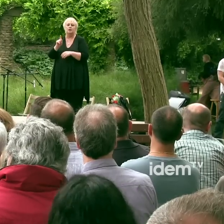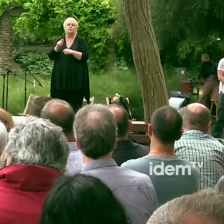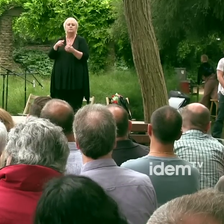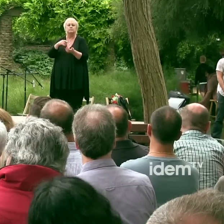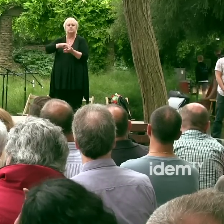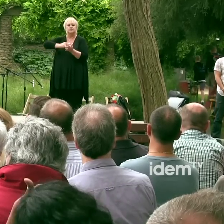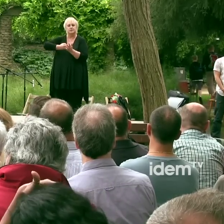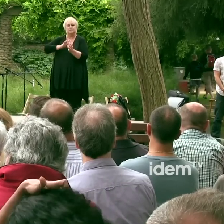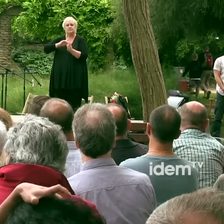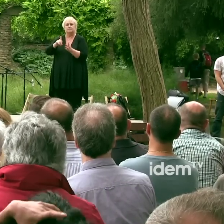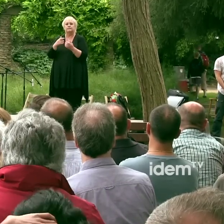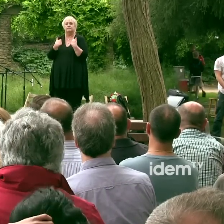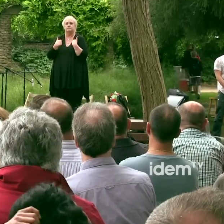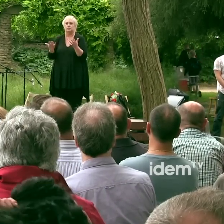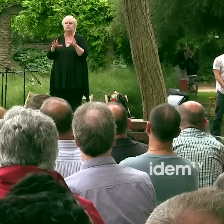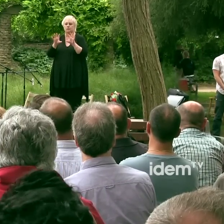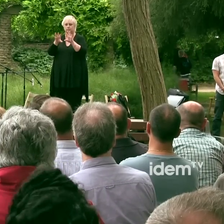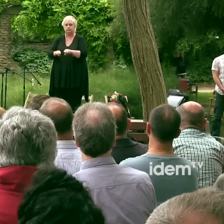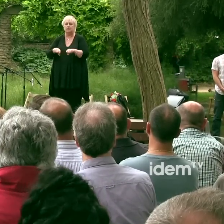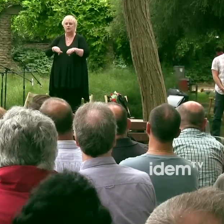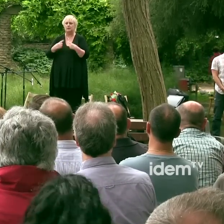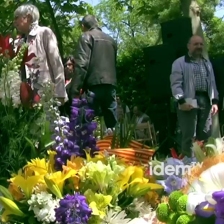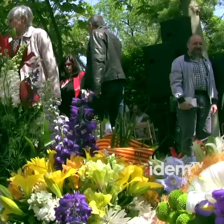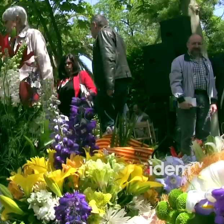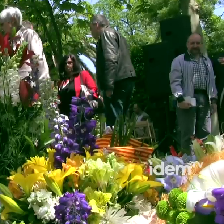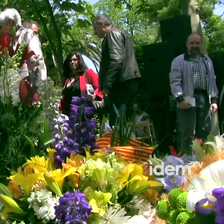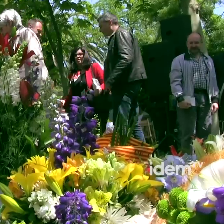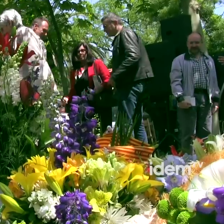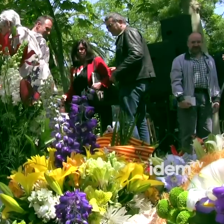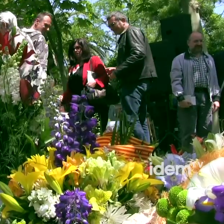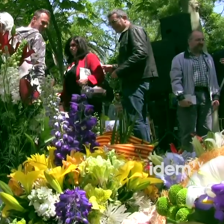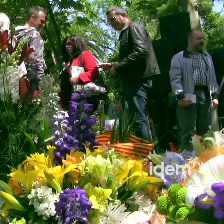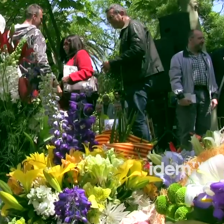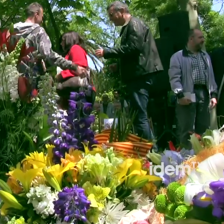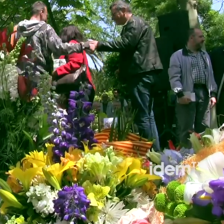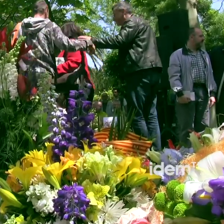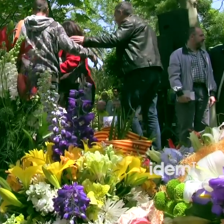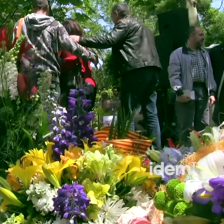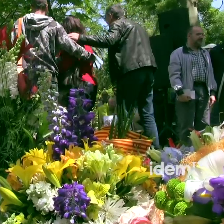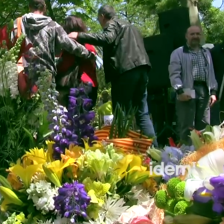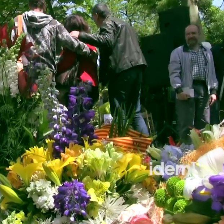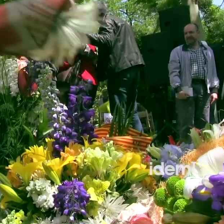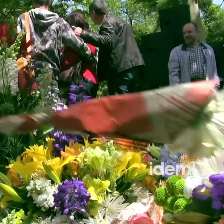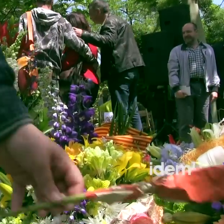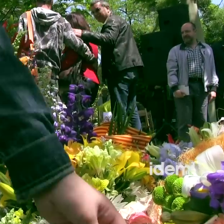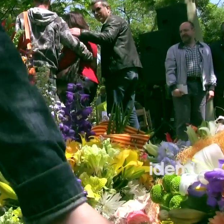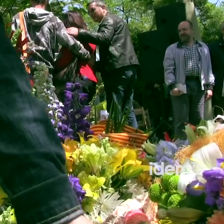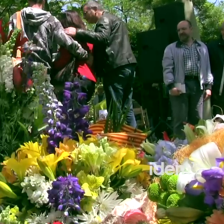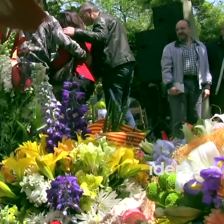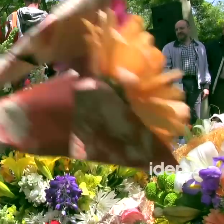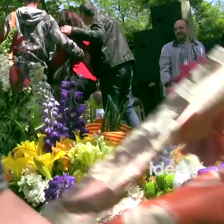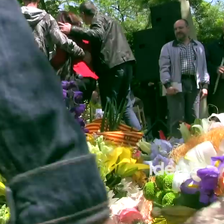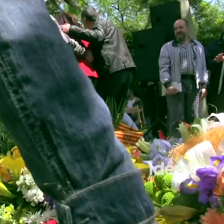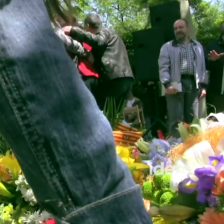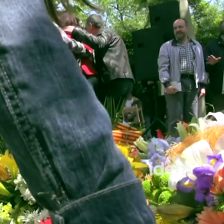recuperació és el primer cop que no és aquí entre nosaltres així que sense més només em queda desitjar que aquest memorial serveixi una